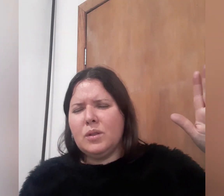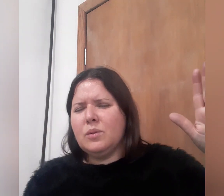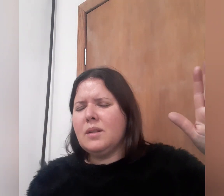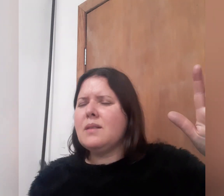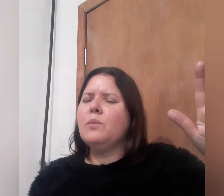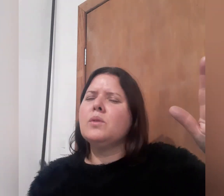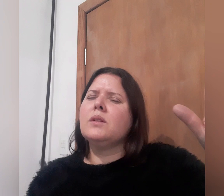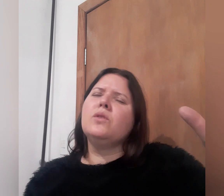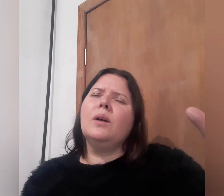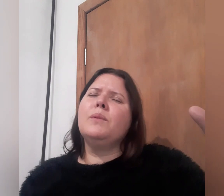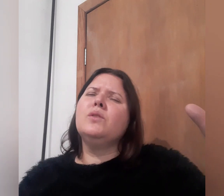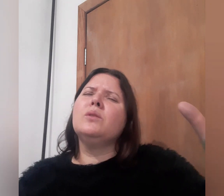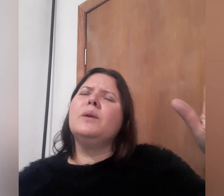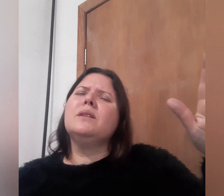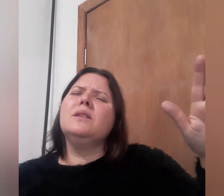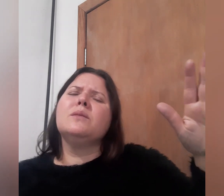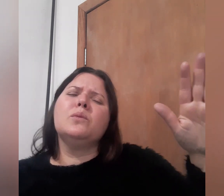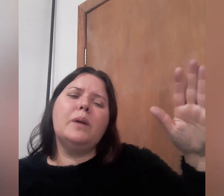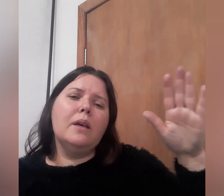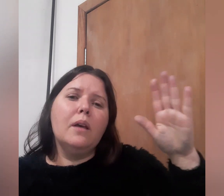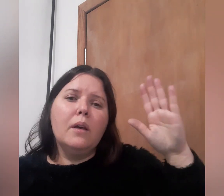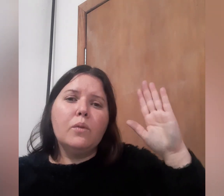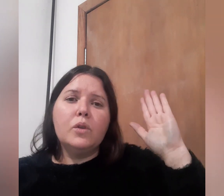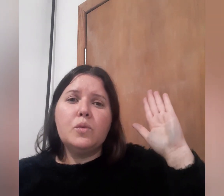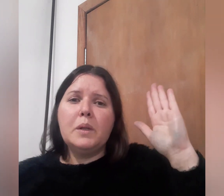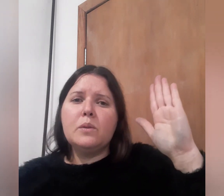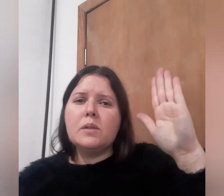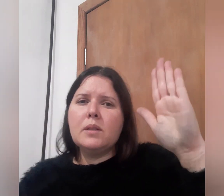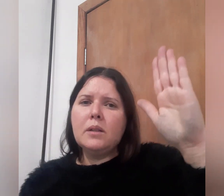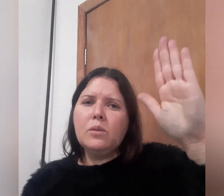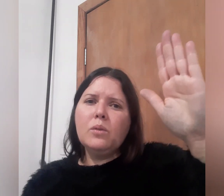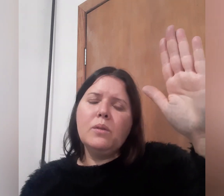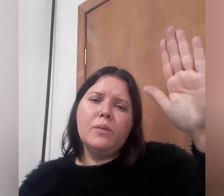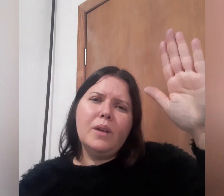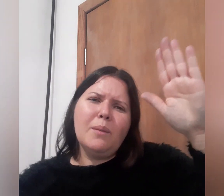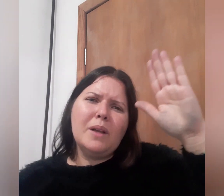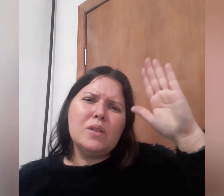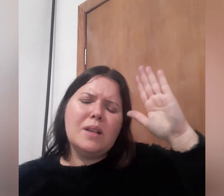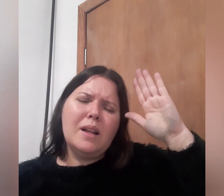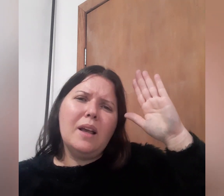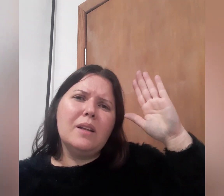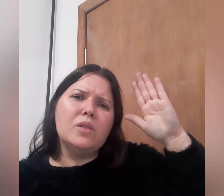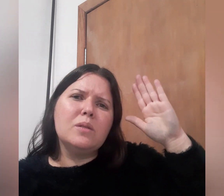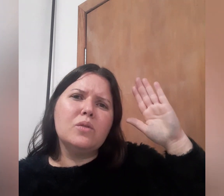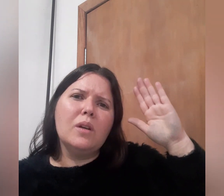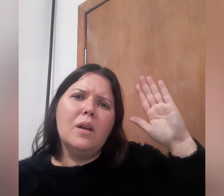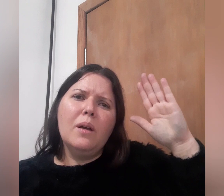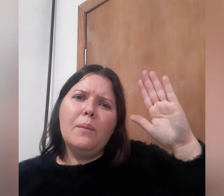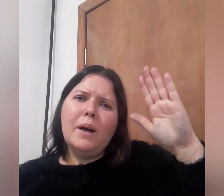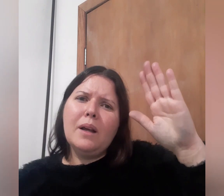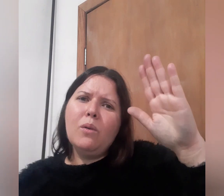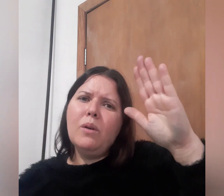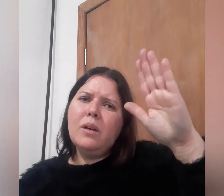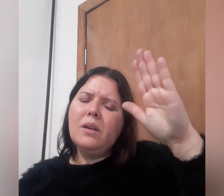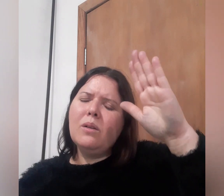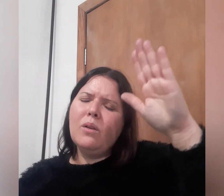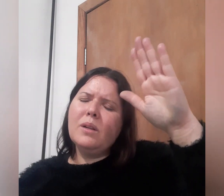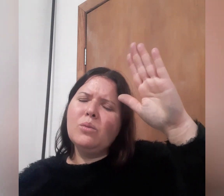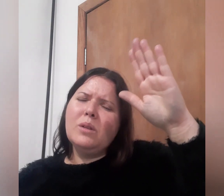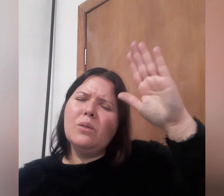Jesus, essa moça que está pedindo o batismo, Pai, com o Espírito Santo. Venha batizar ela, Jesus, para a honra e glória do teu